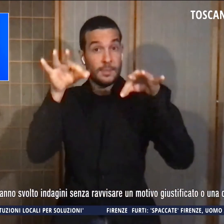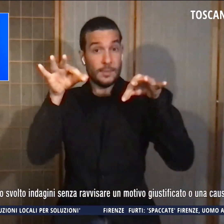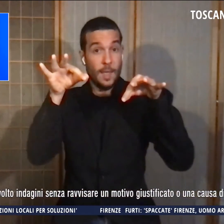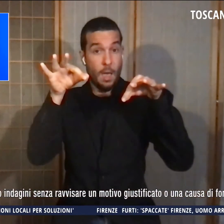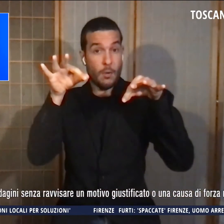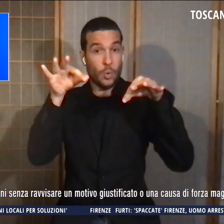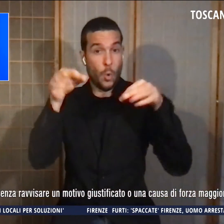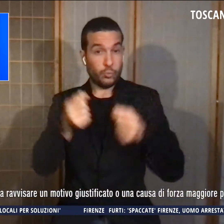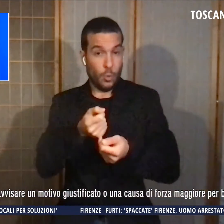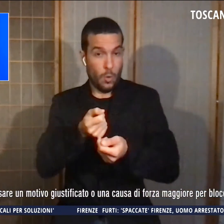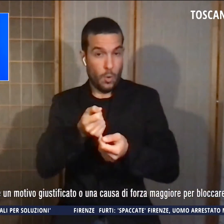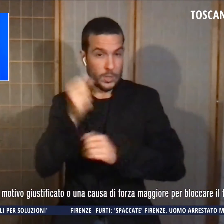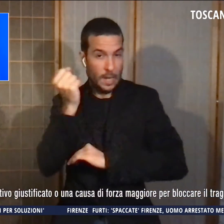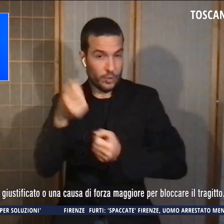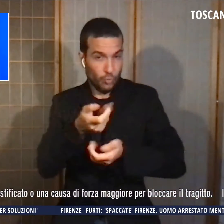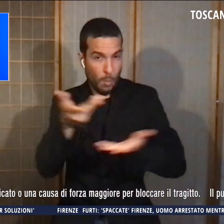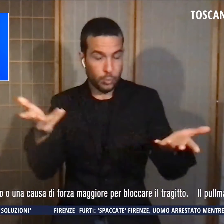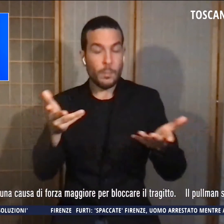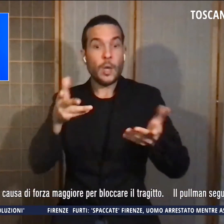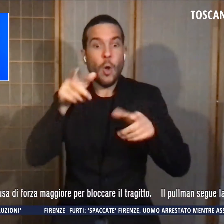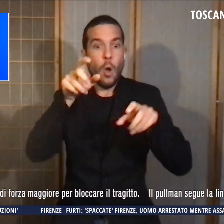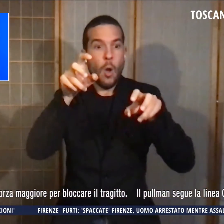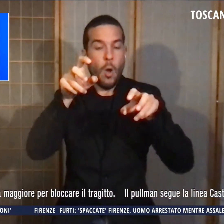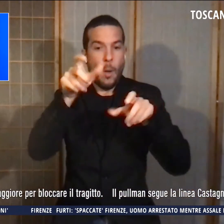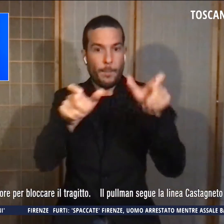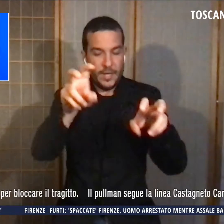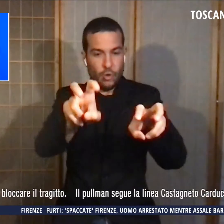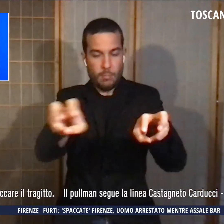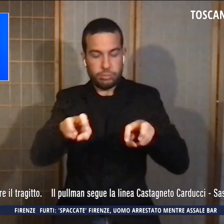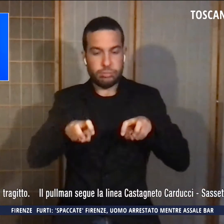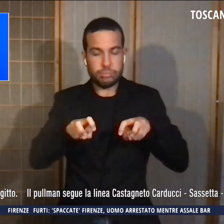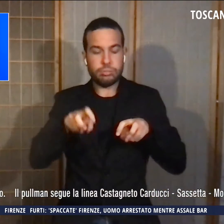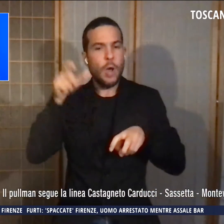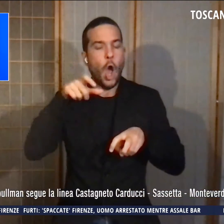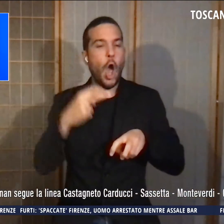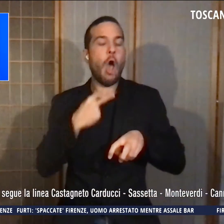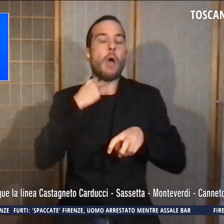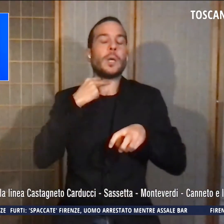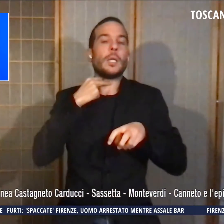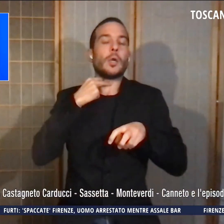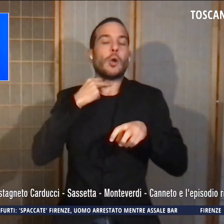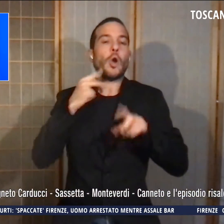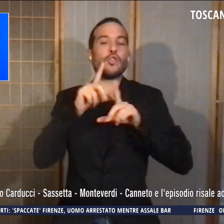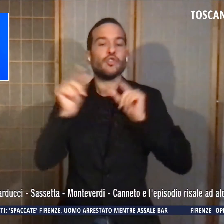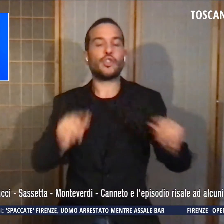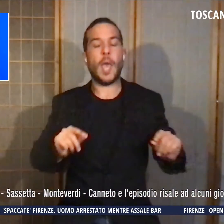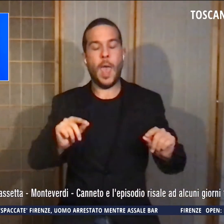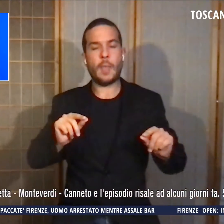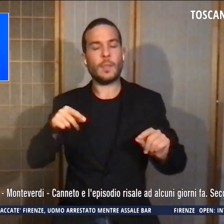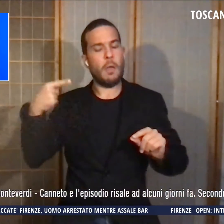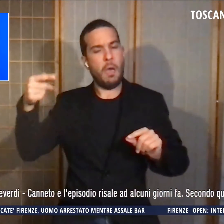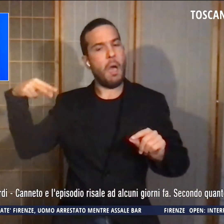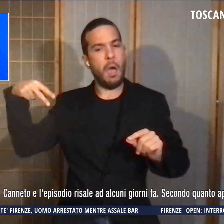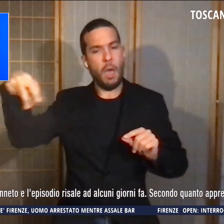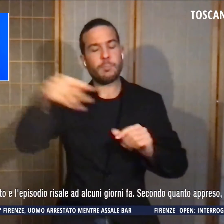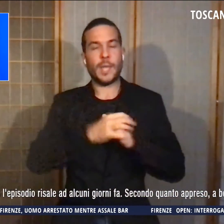passeggeri a scendere dal mezzo e a proseguire a piedi il tragitto. I carabinieri hanno svolto indagini senza